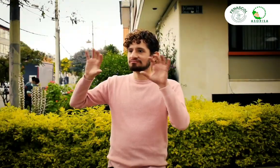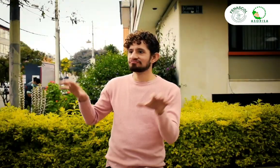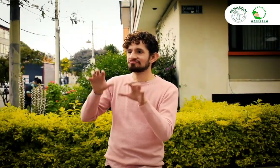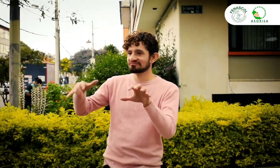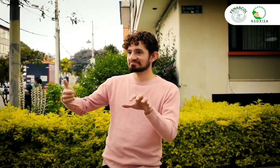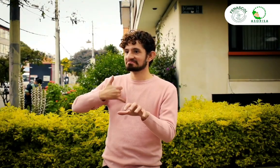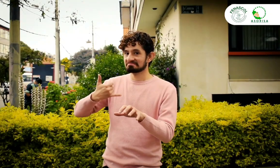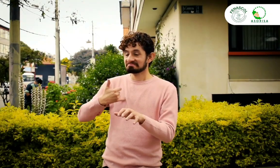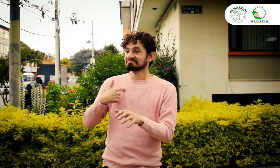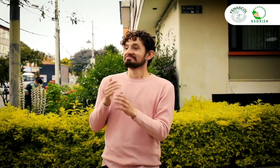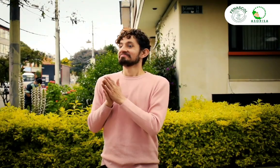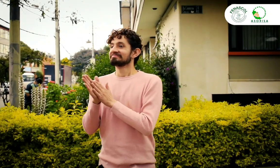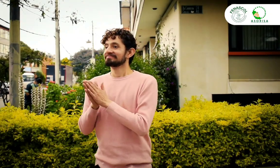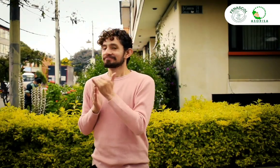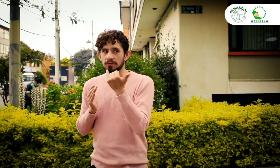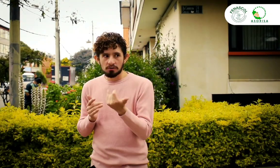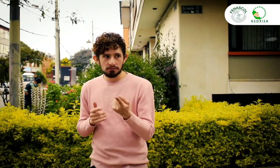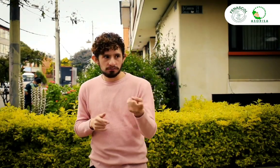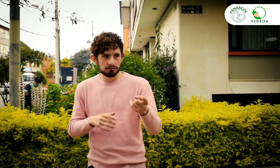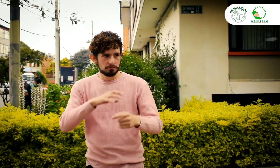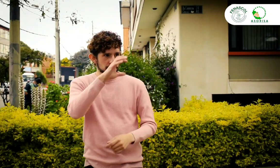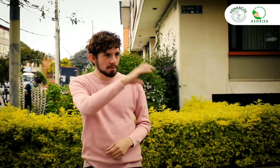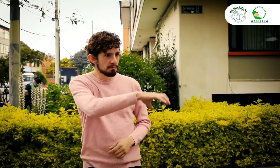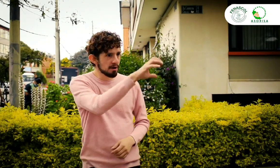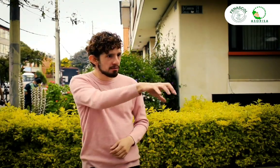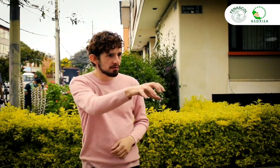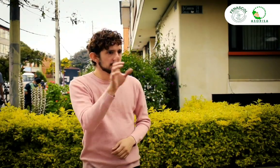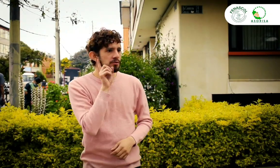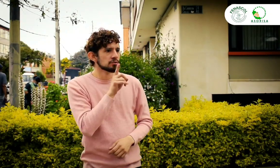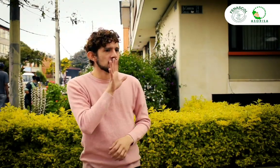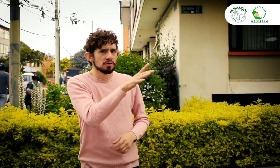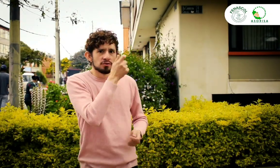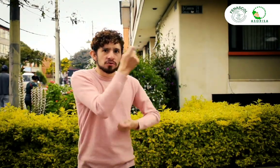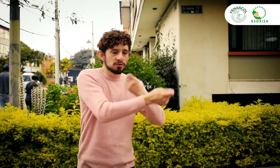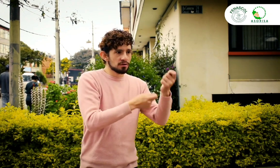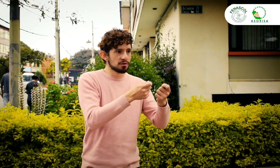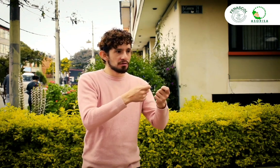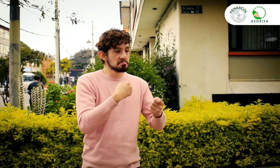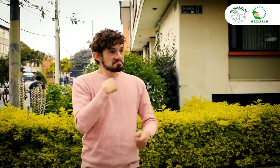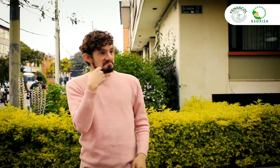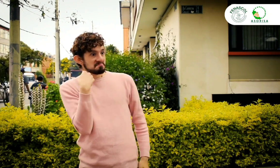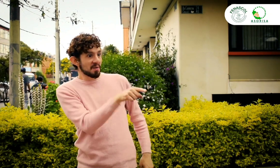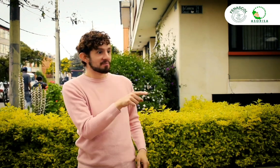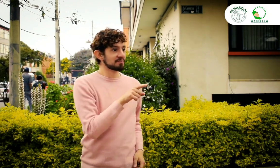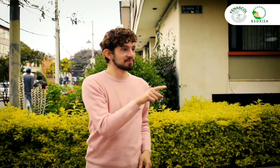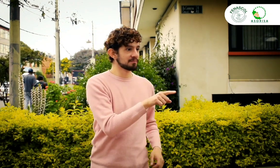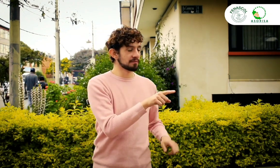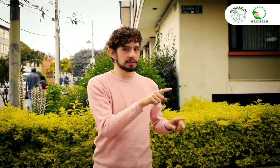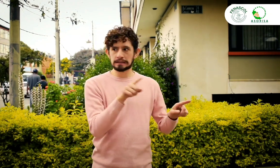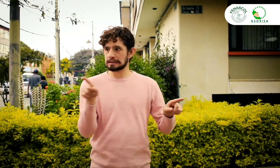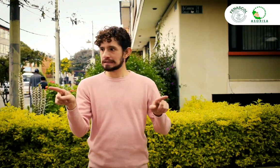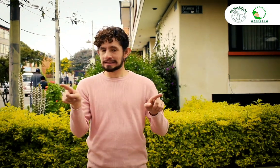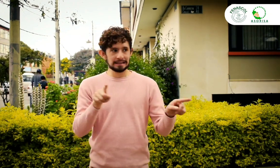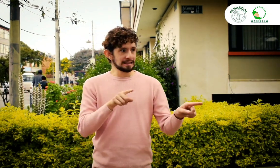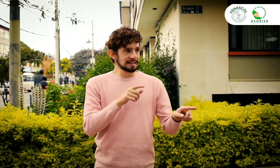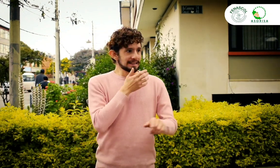Listo, voy a la actividad de jóvenes, pero hay feria de emprendimiento de personas sordas, si voy a ir...